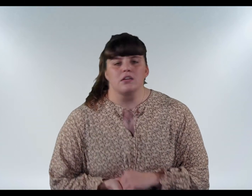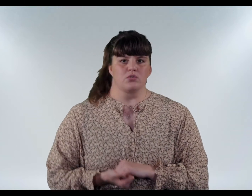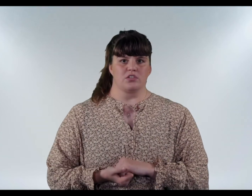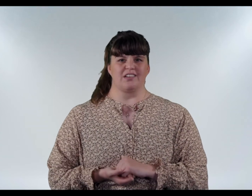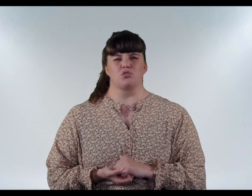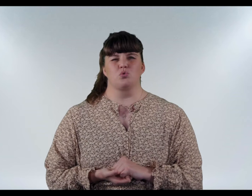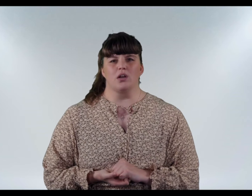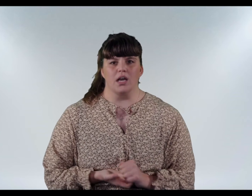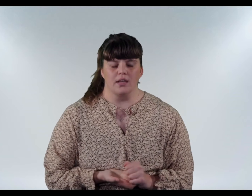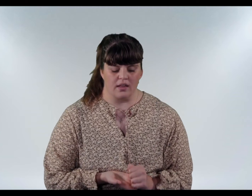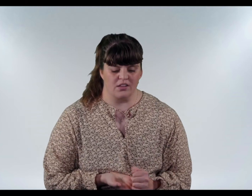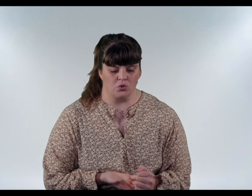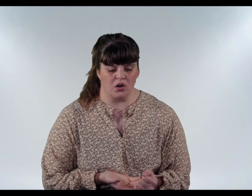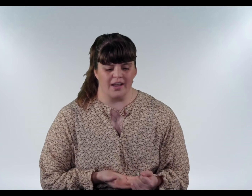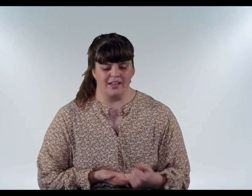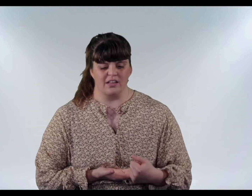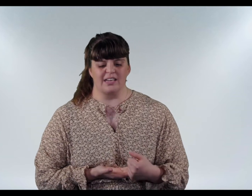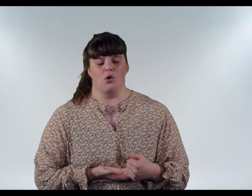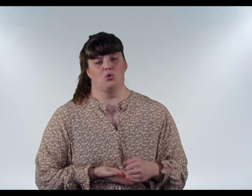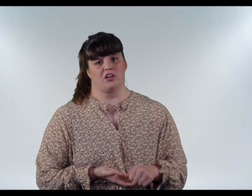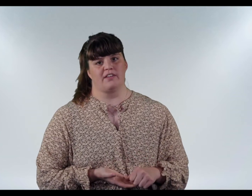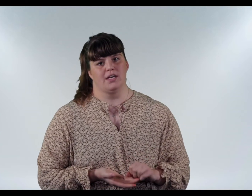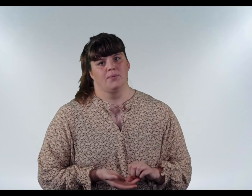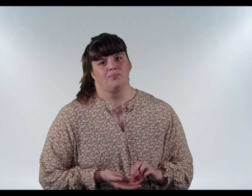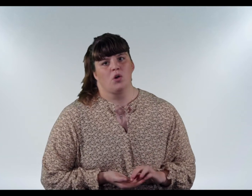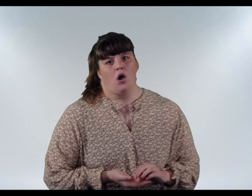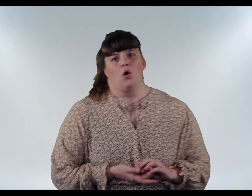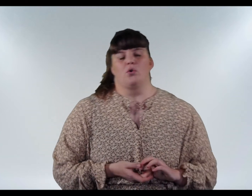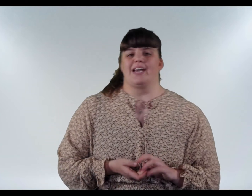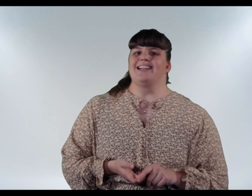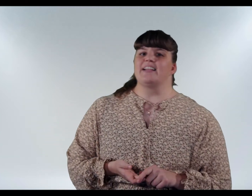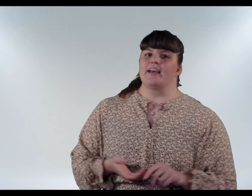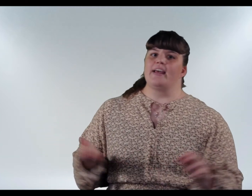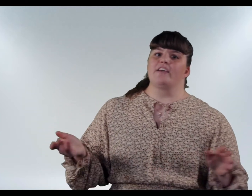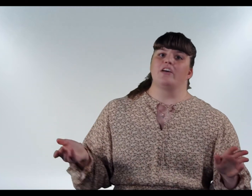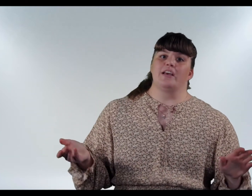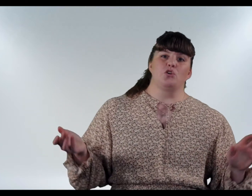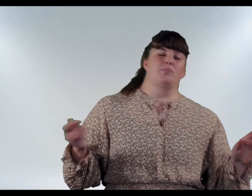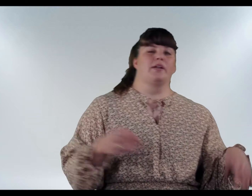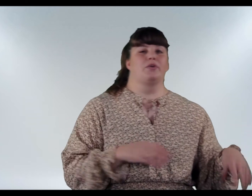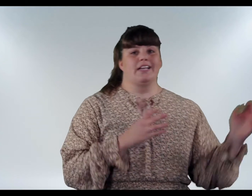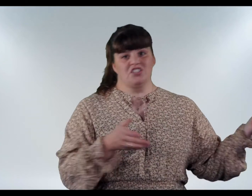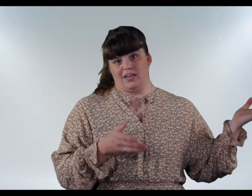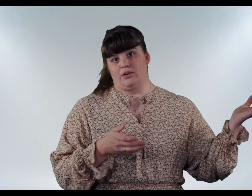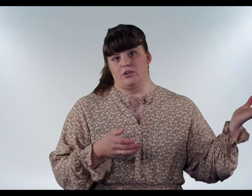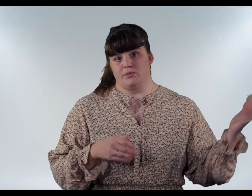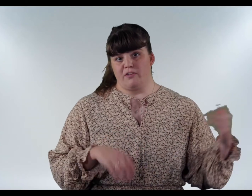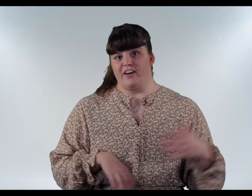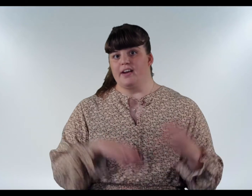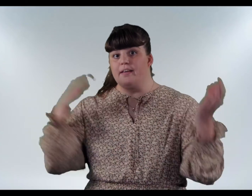eitthvað svona, það er ótrúlega leðalda, það er líka óþarfi. Og ég heldin að ég neikvæða leðtöfi bara einhver einstaklingur sem að færa aðra